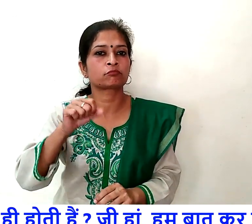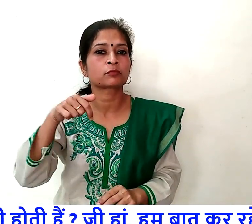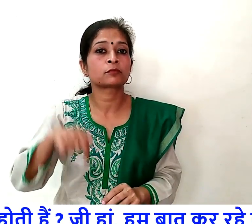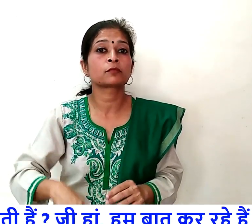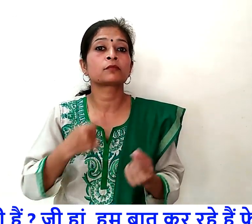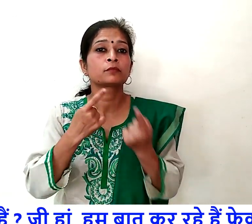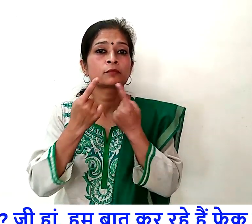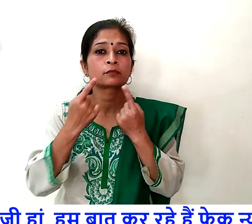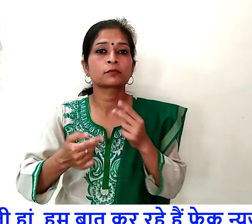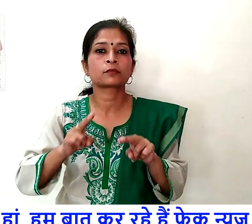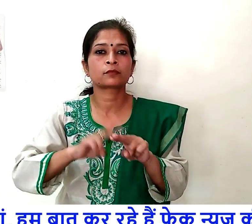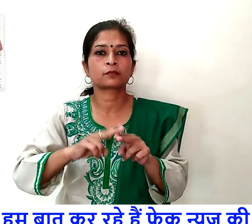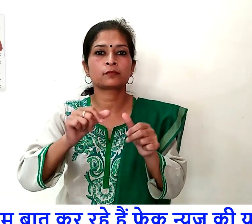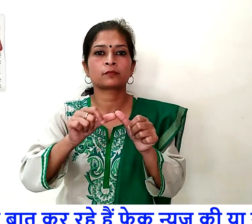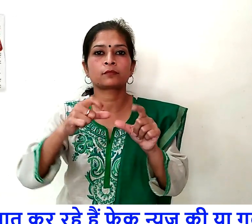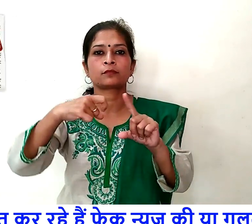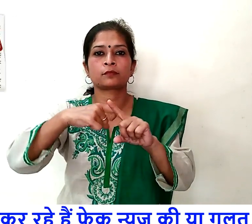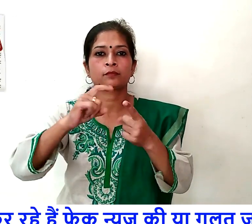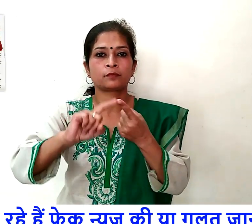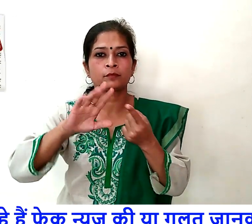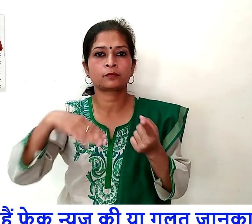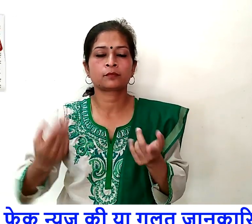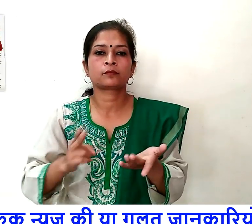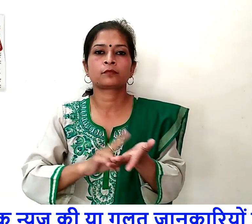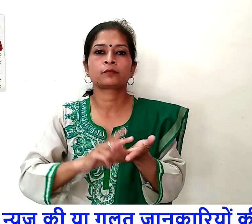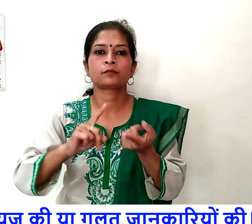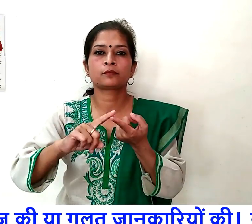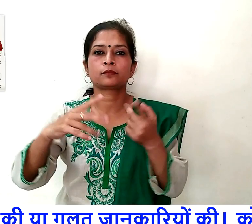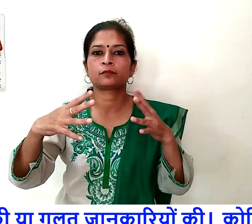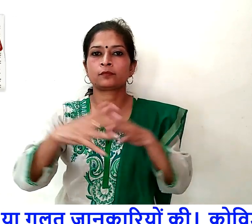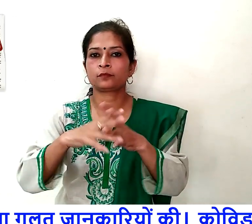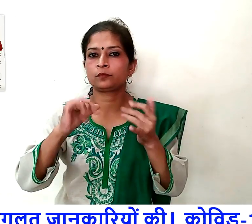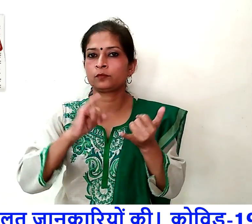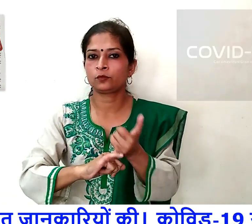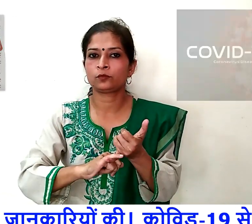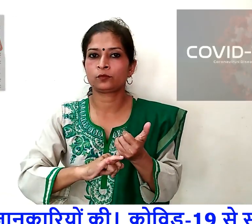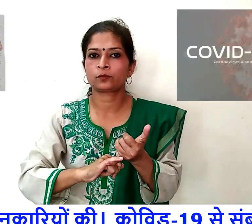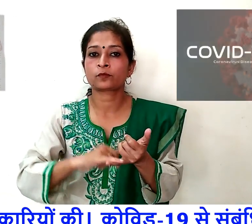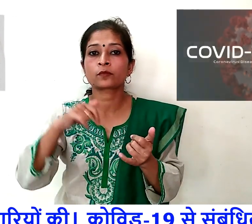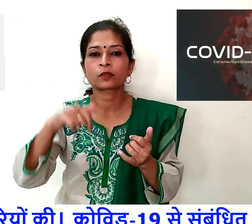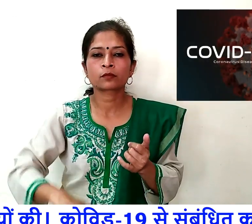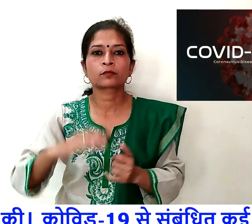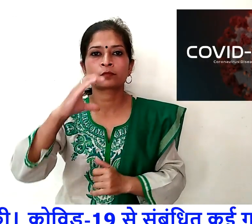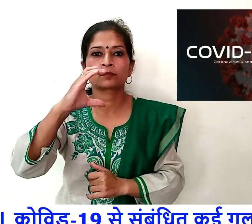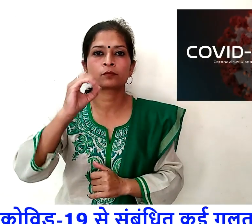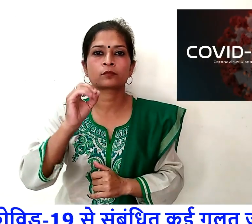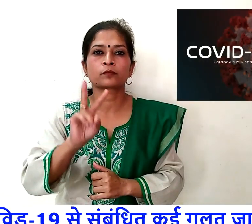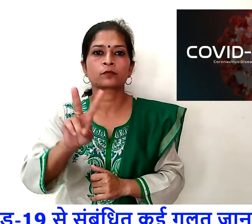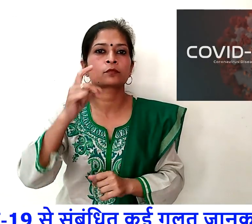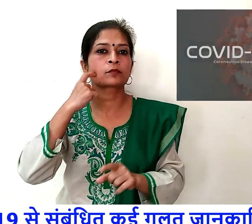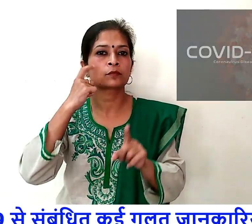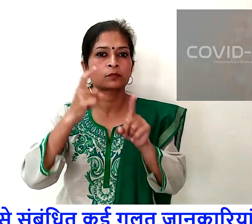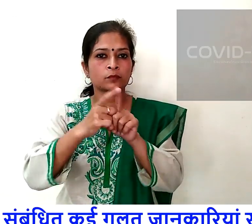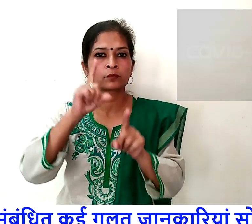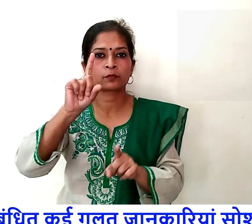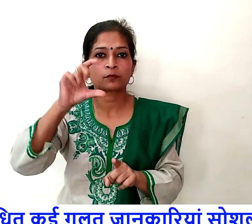बात कर रहे हैं फेक निउस की या घलत जानकारियों की COVID-19 से सम्मंधित कई घलत